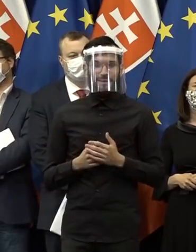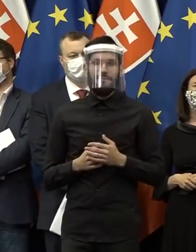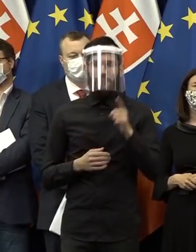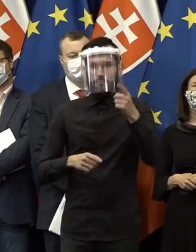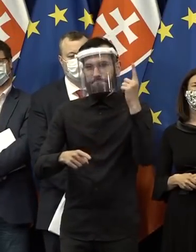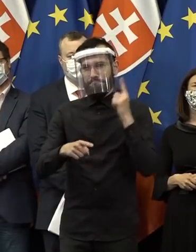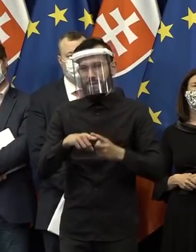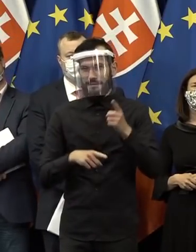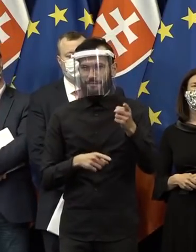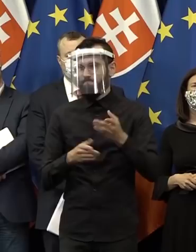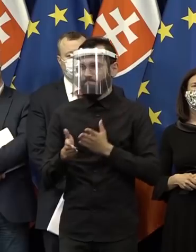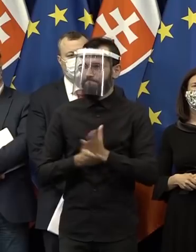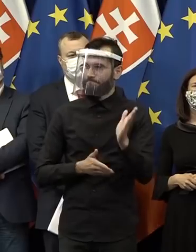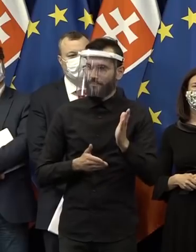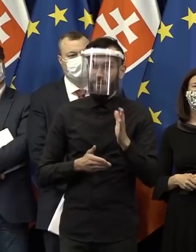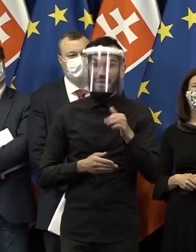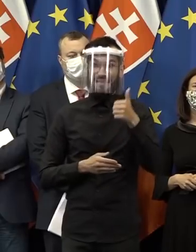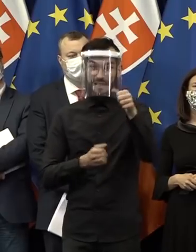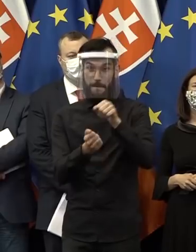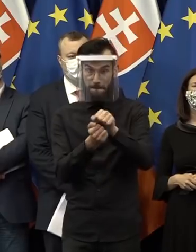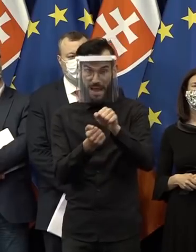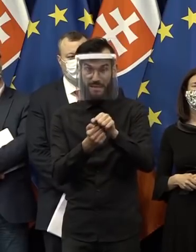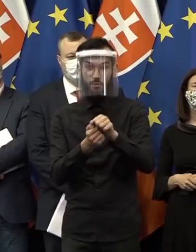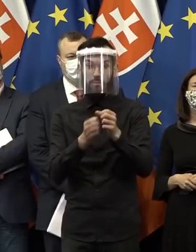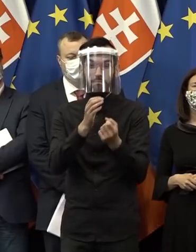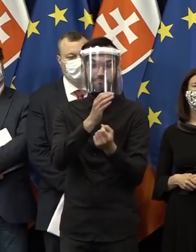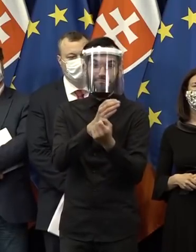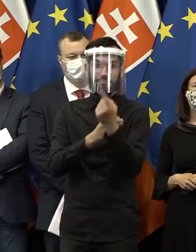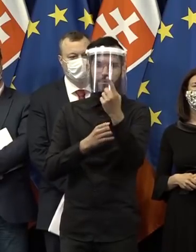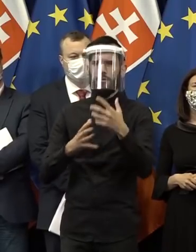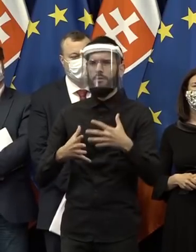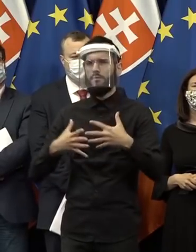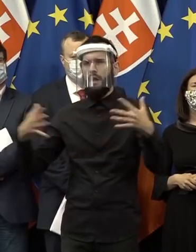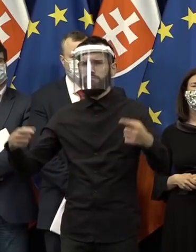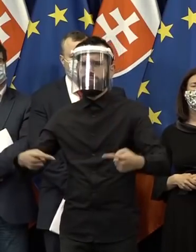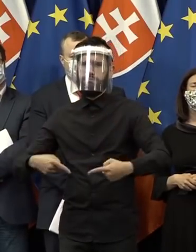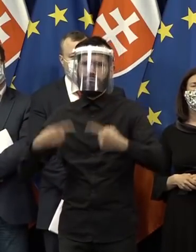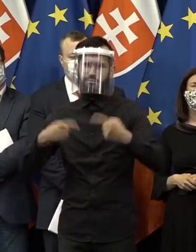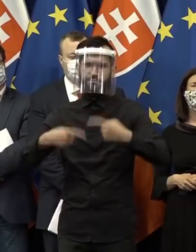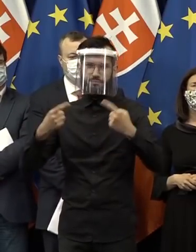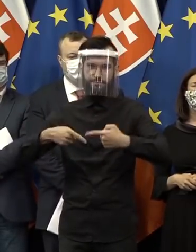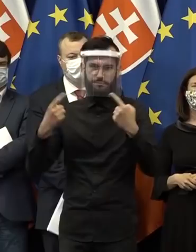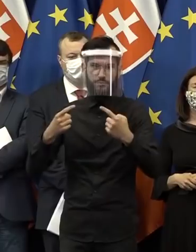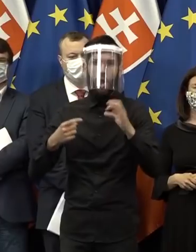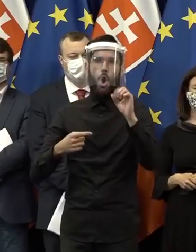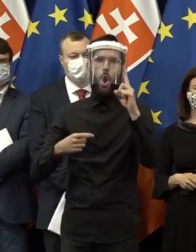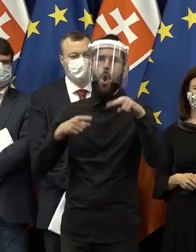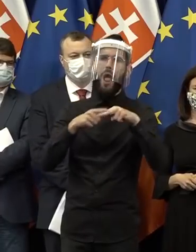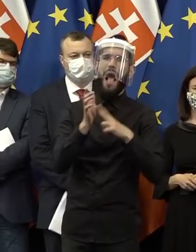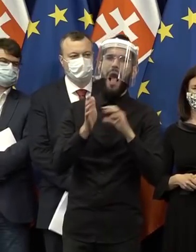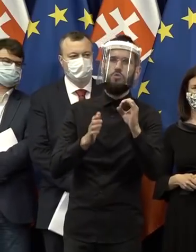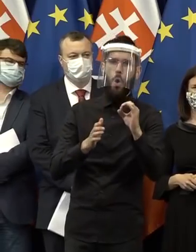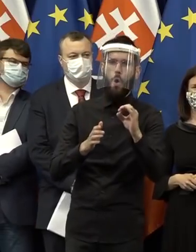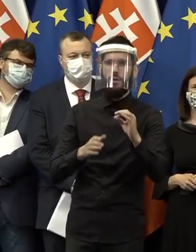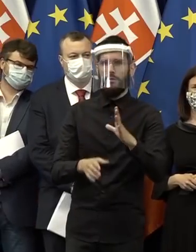toto je presne to, čo som hovoril. Že jedno médium vyťahlo, že najväčší spor, teraz, o ktorom si Olano ide klaknúť na